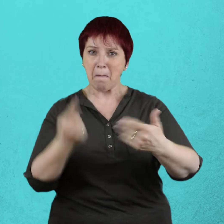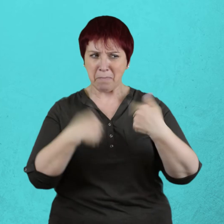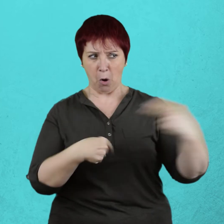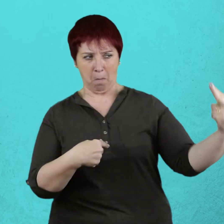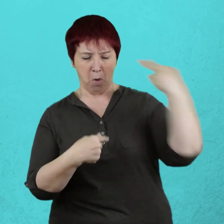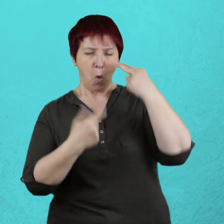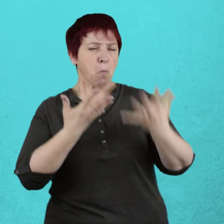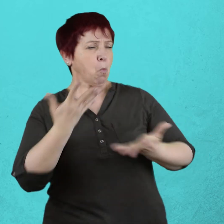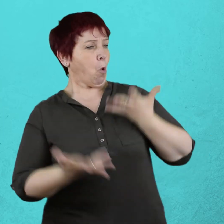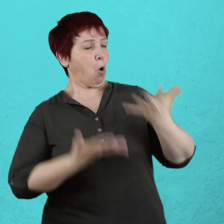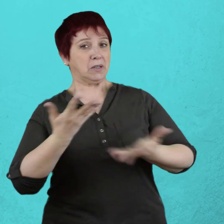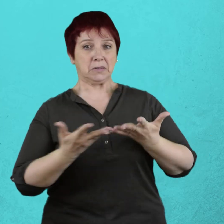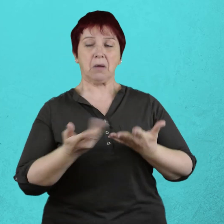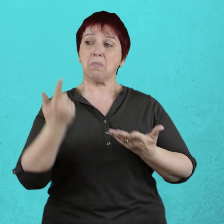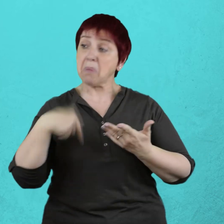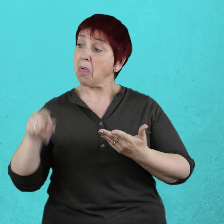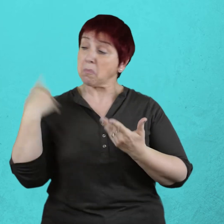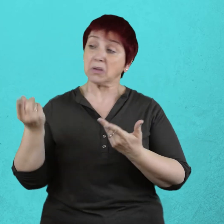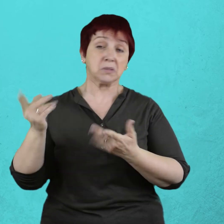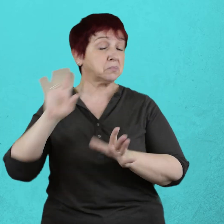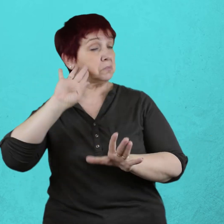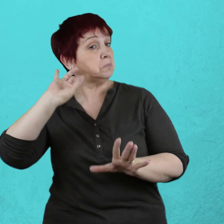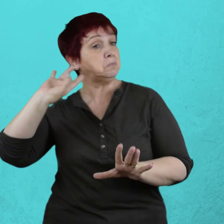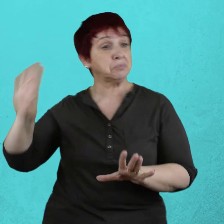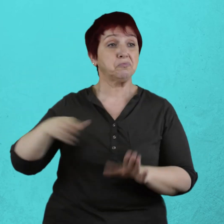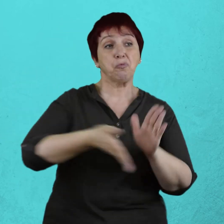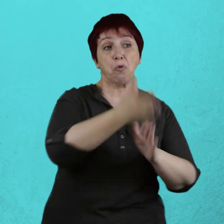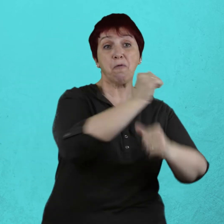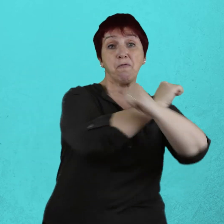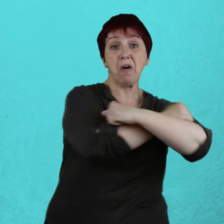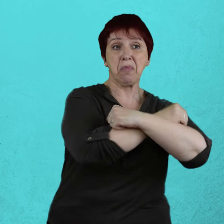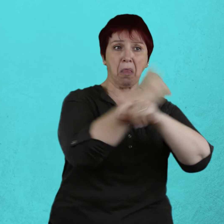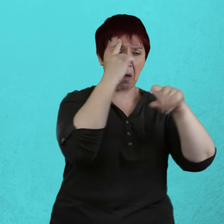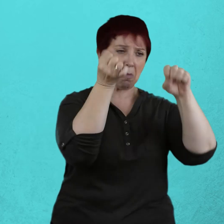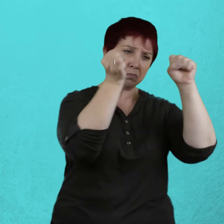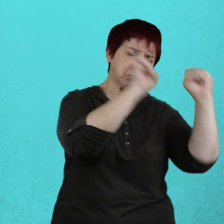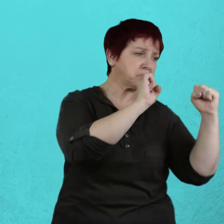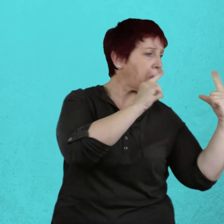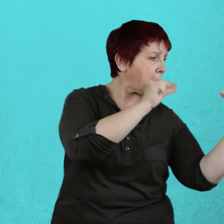la molestaban, pronto se retiraron hacia la ventana, conversando a media voz y con las cabezas inclinadas.